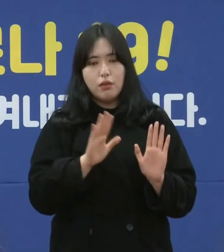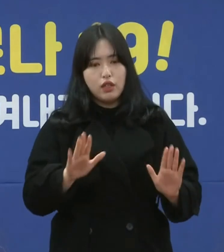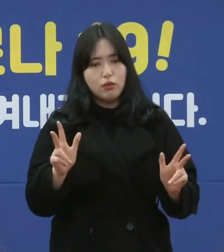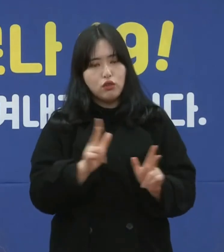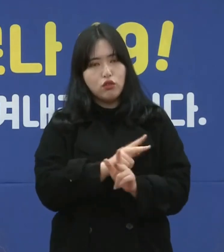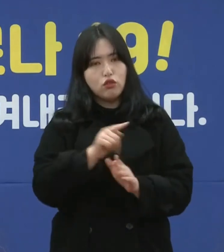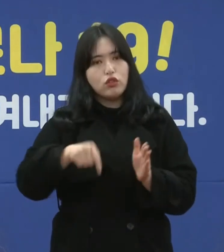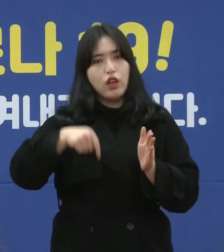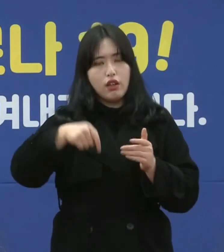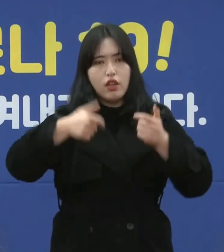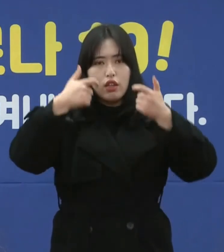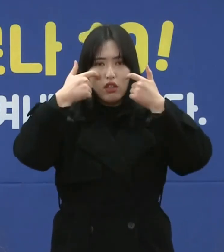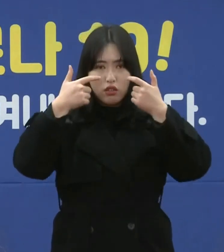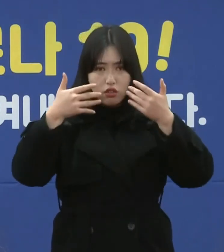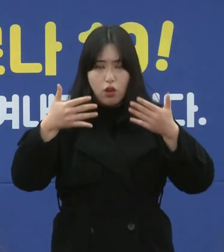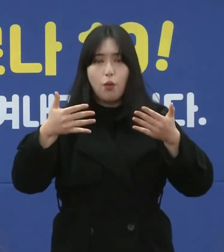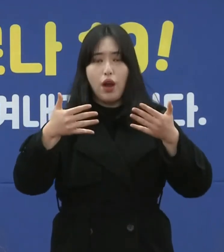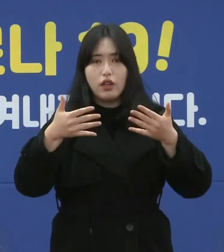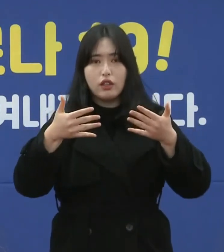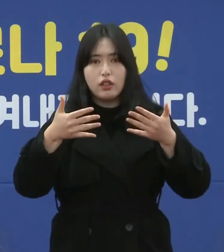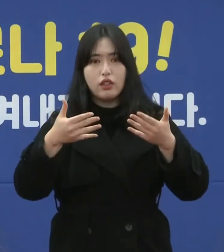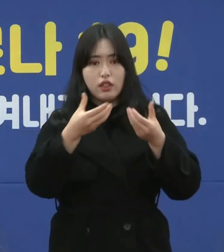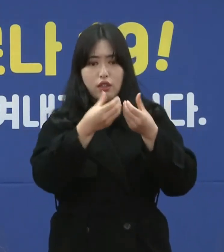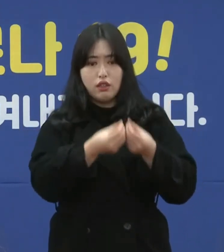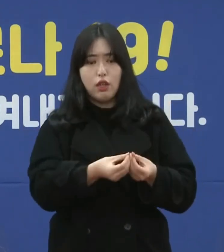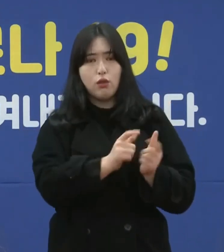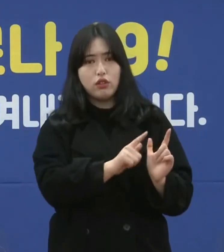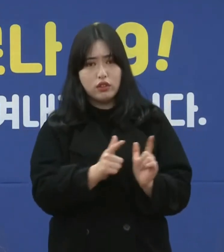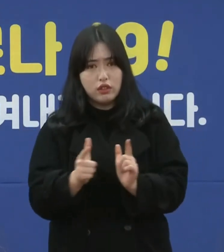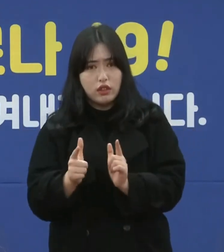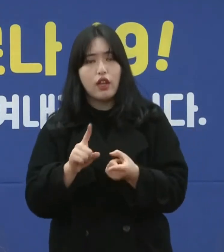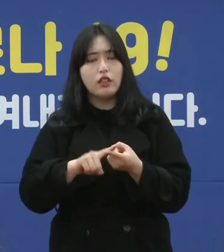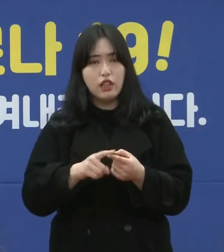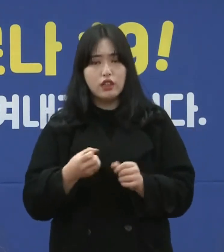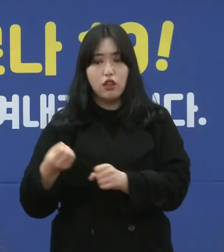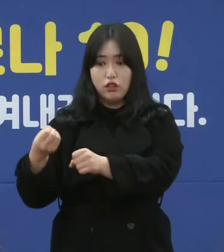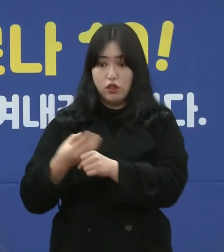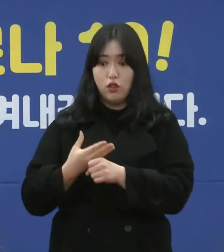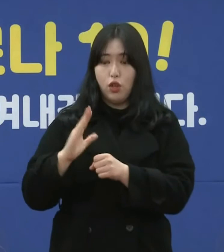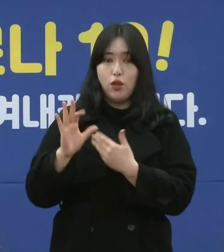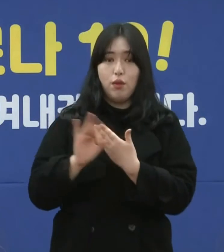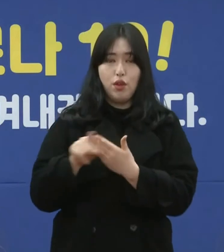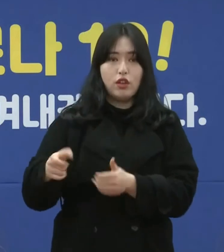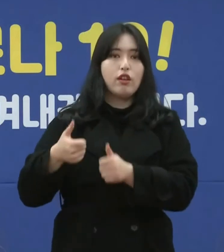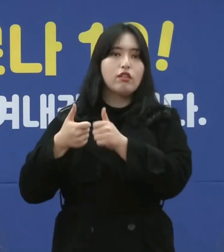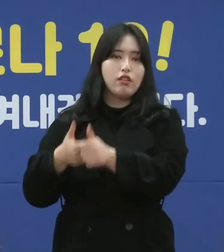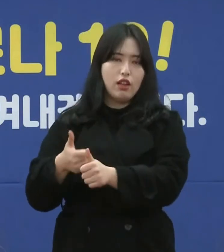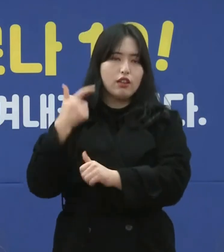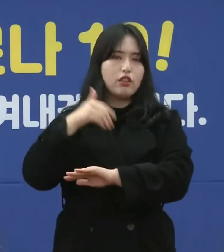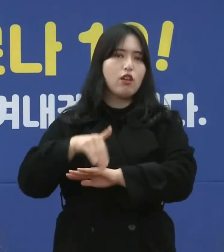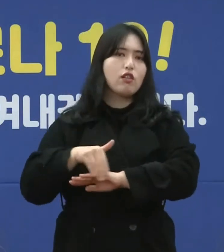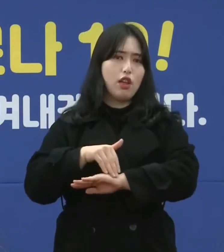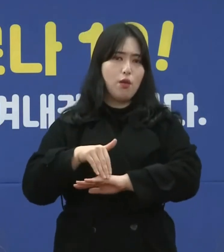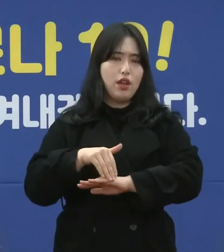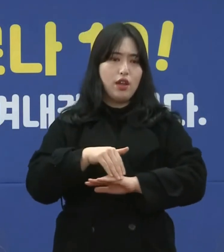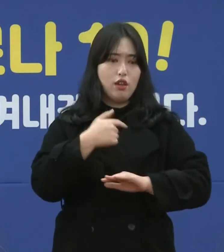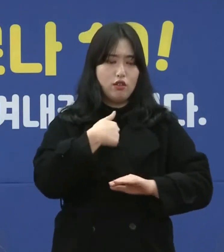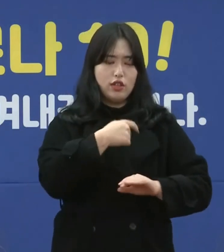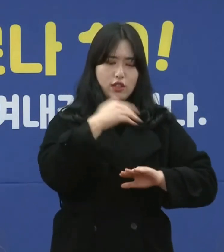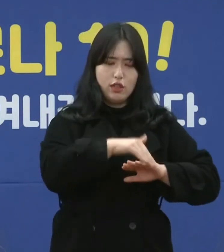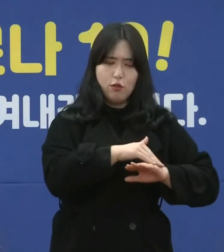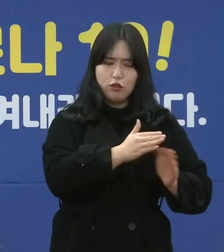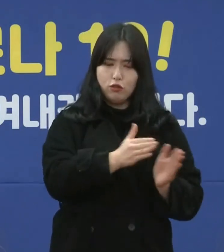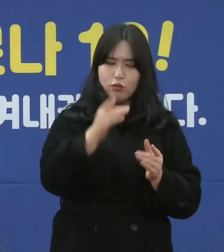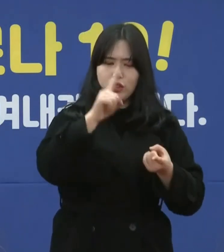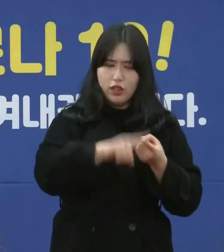정확한 내용들이 아마 전달되면 그에 따라서 계획한 대로 저희가